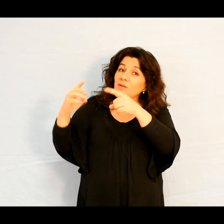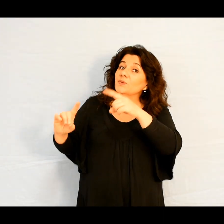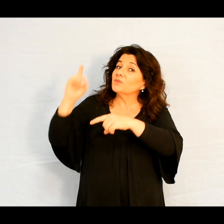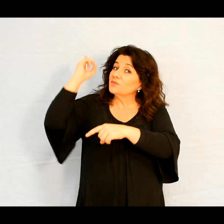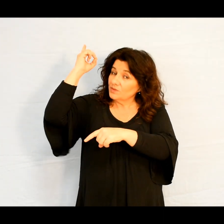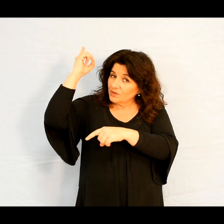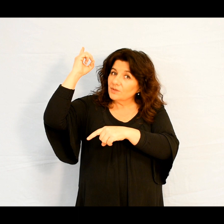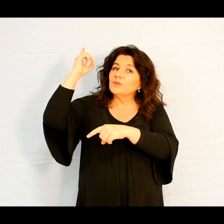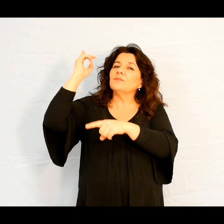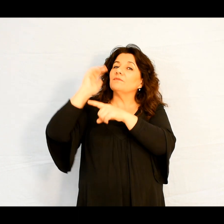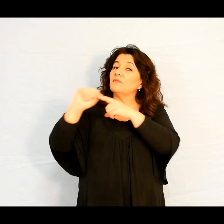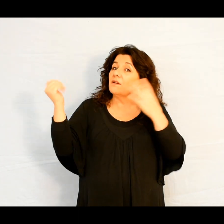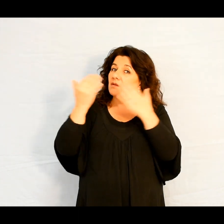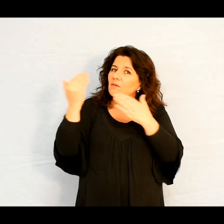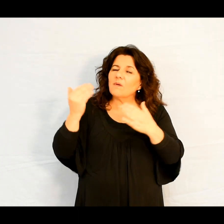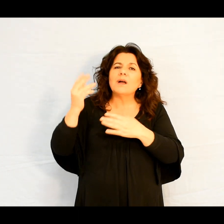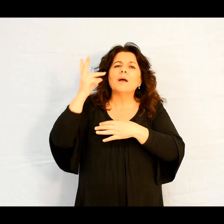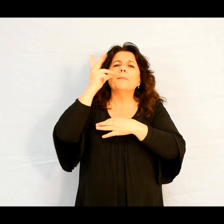à nos pères par les prophètes.